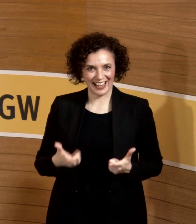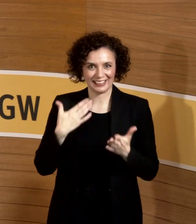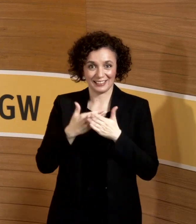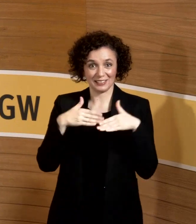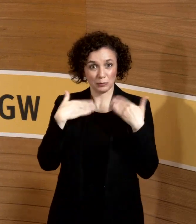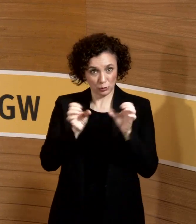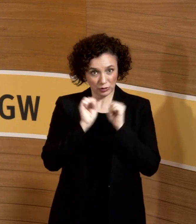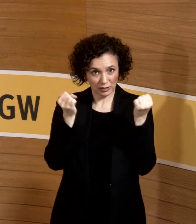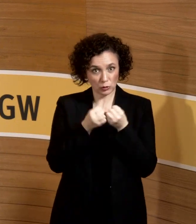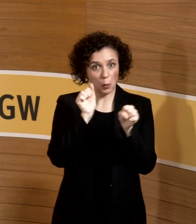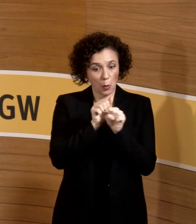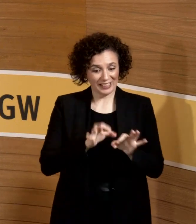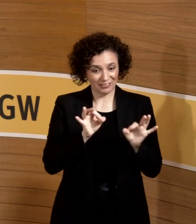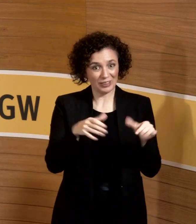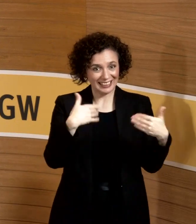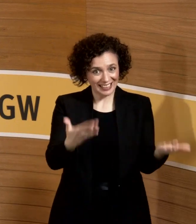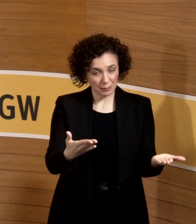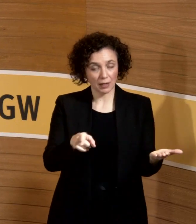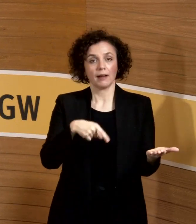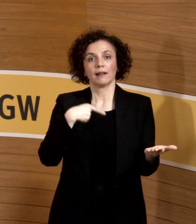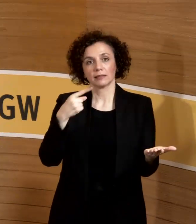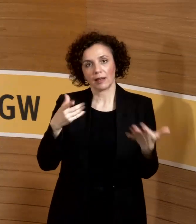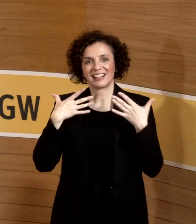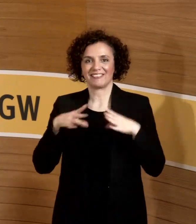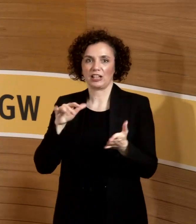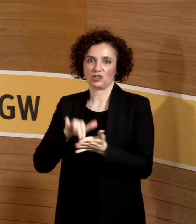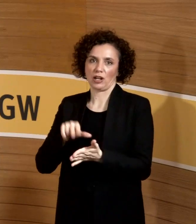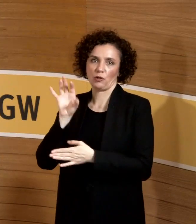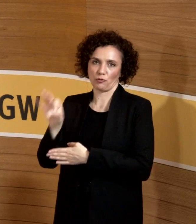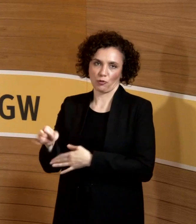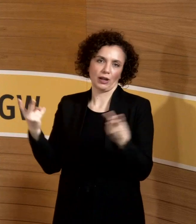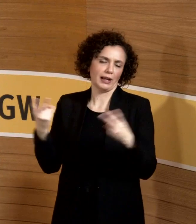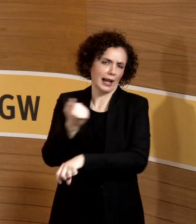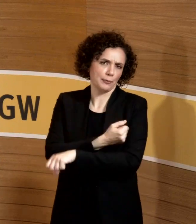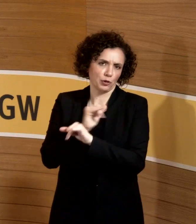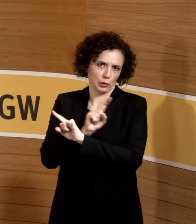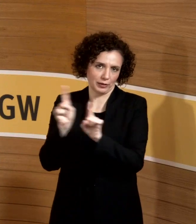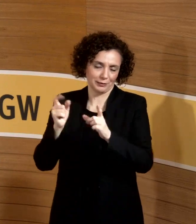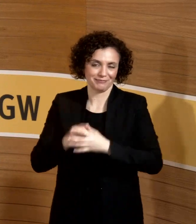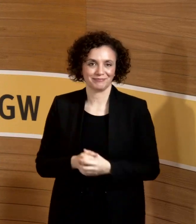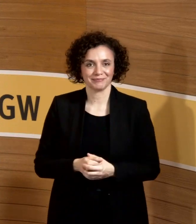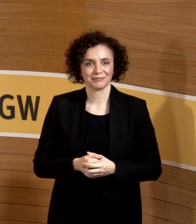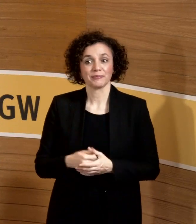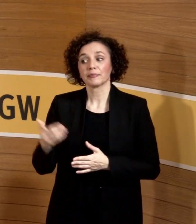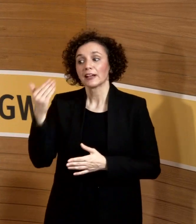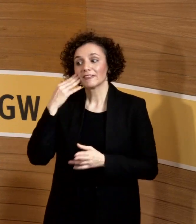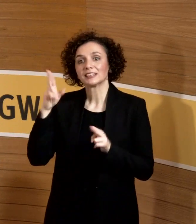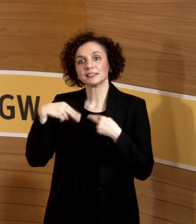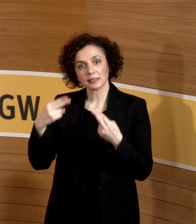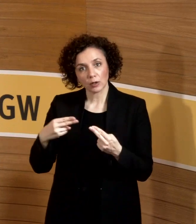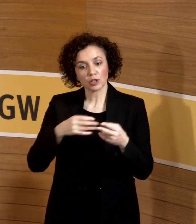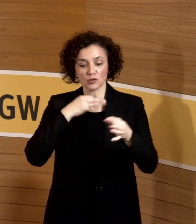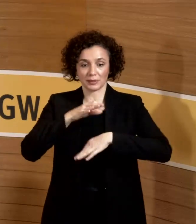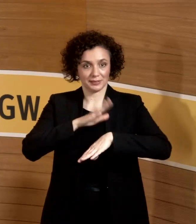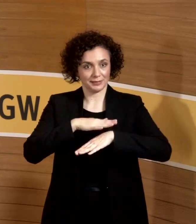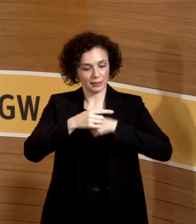Freistellung empfehlen, egal ob geimpft oder nicht. Gut, Rückkehr ist halt möglich, wenn innerhalb dieses Zeitraums keine weiteren